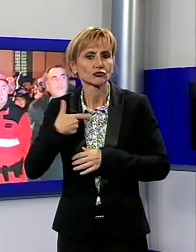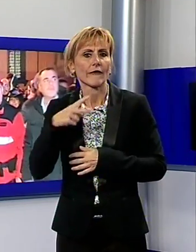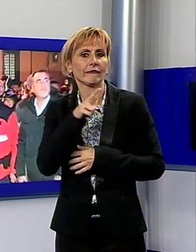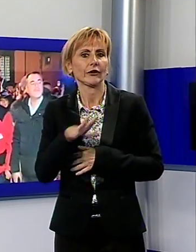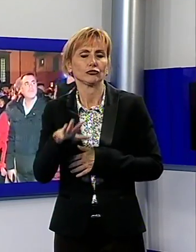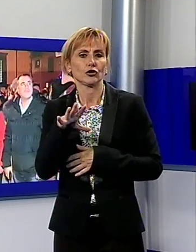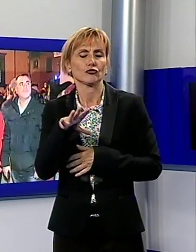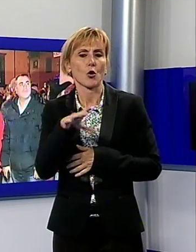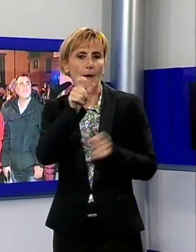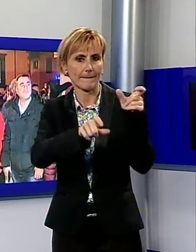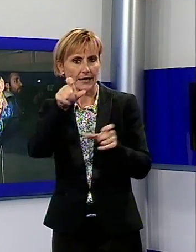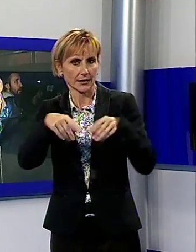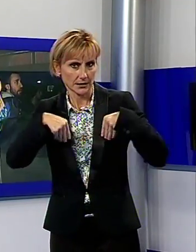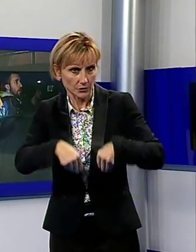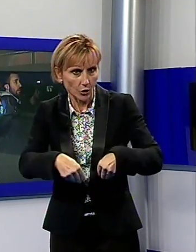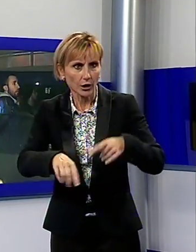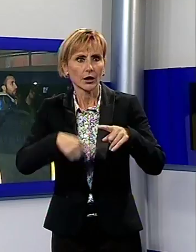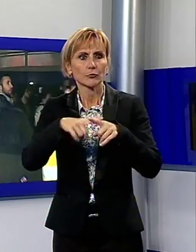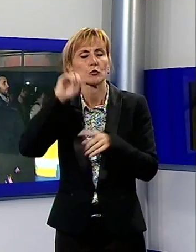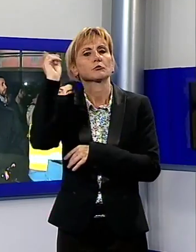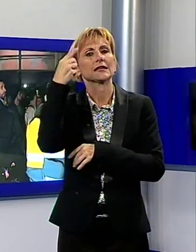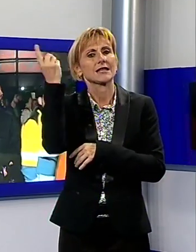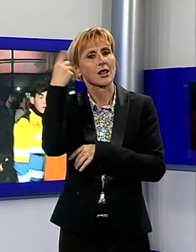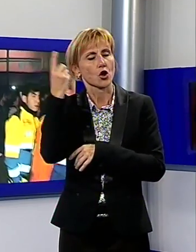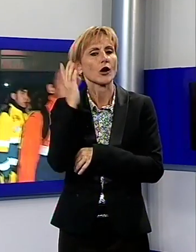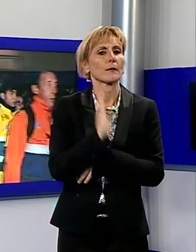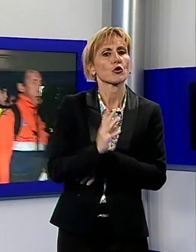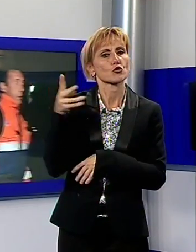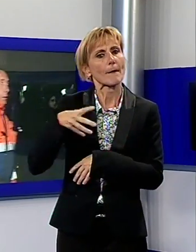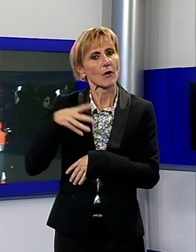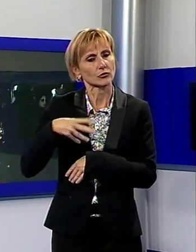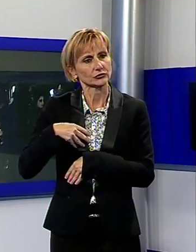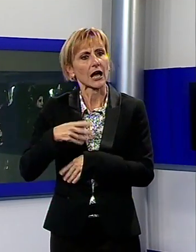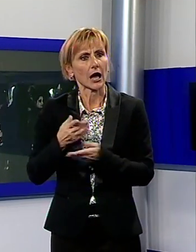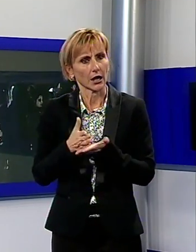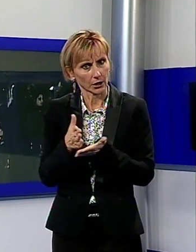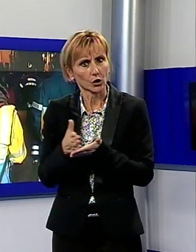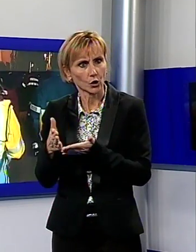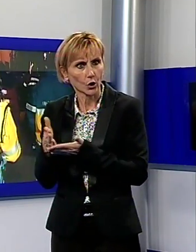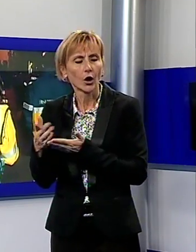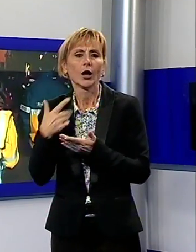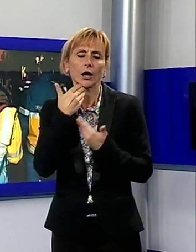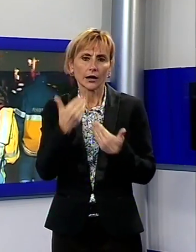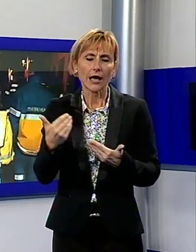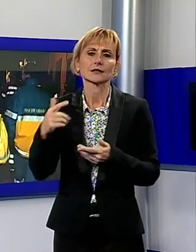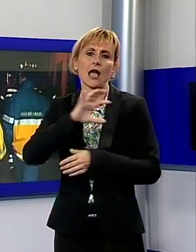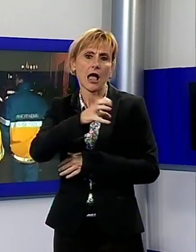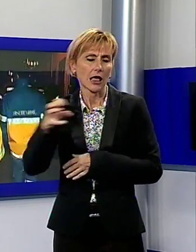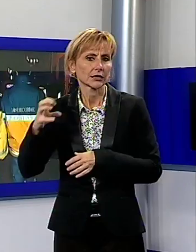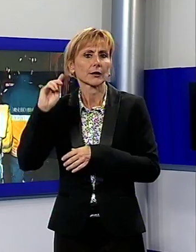e poi il fondamentale contributo della misericordia di Borgo Ammozzano, per l'occasione coadiuvata da altre misericordie della zona, presenti